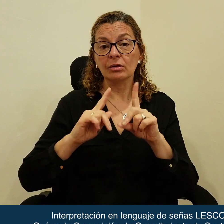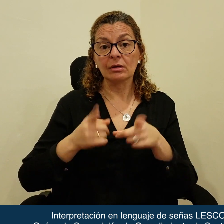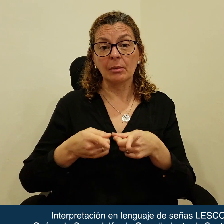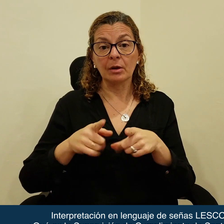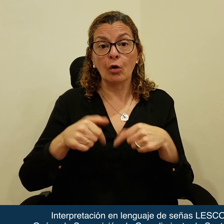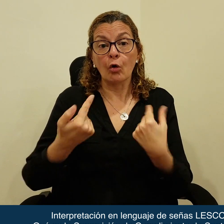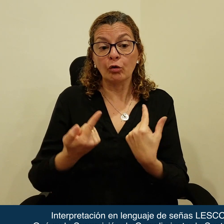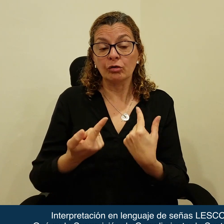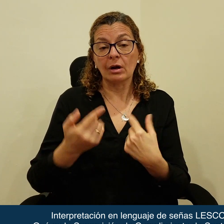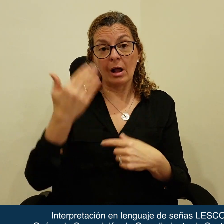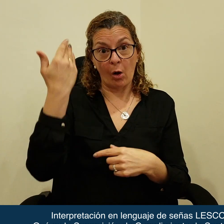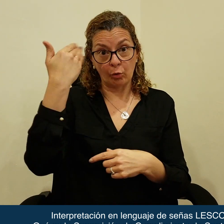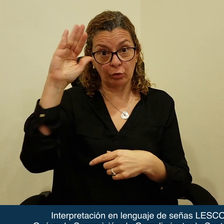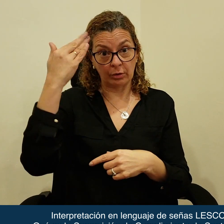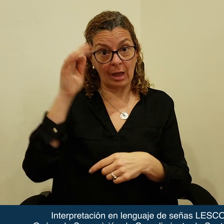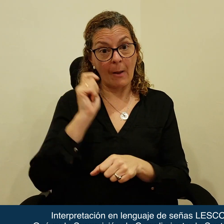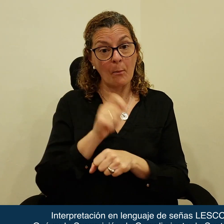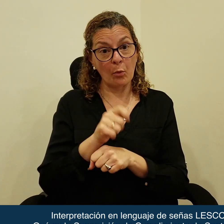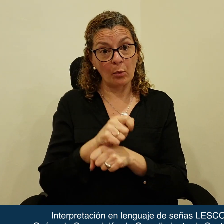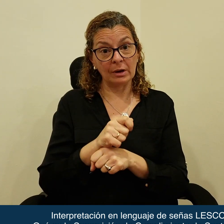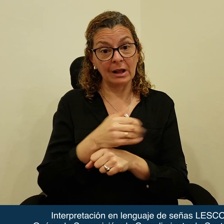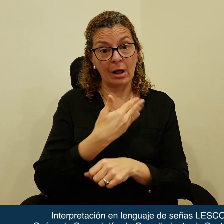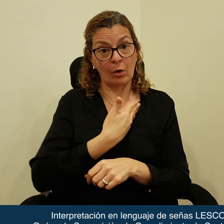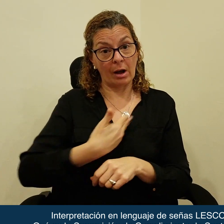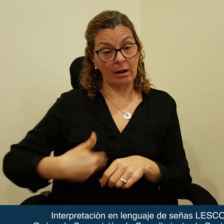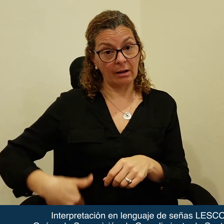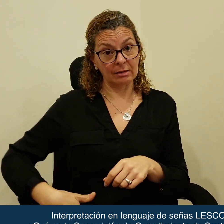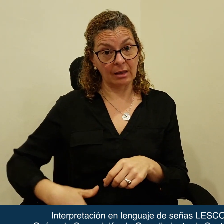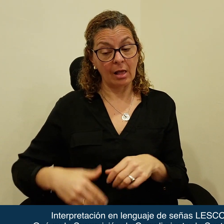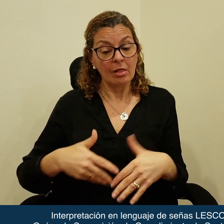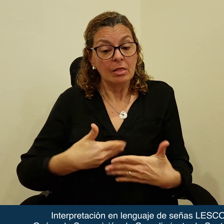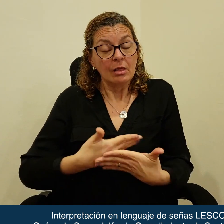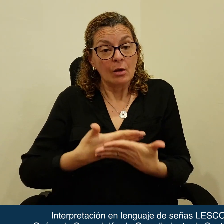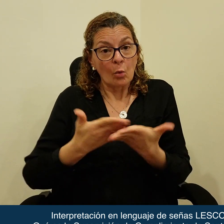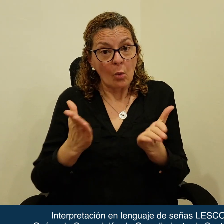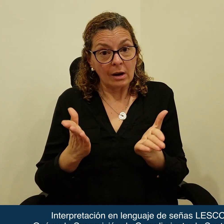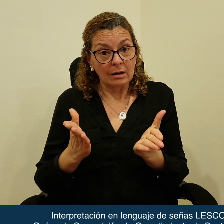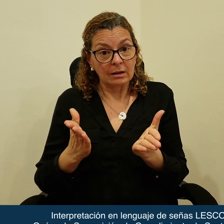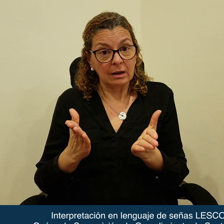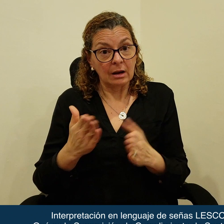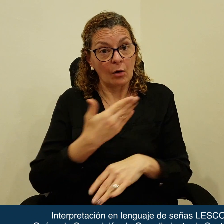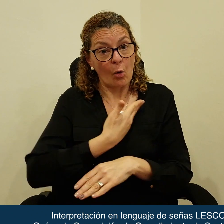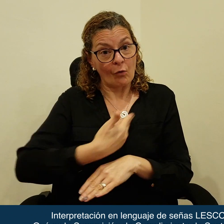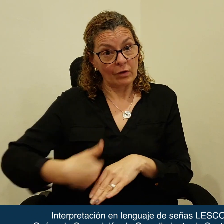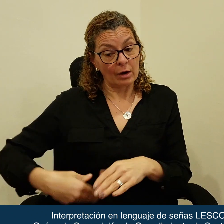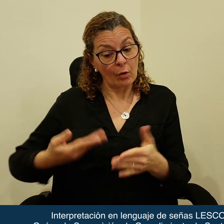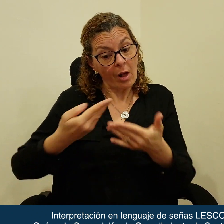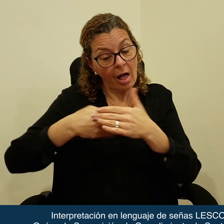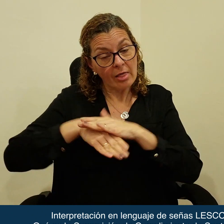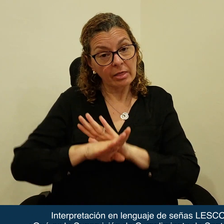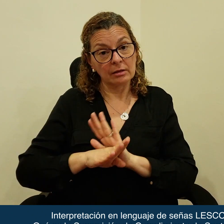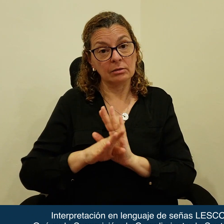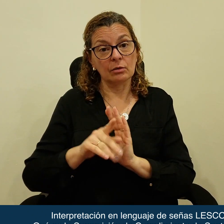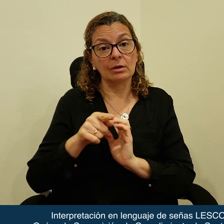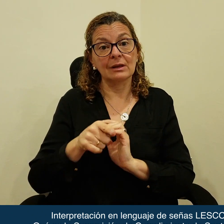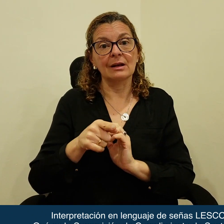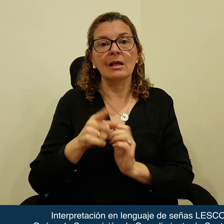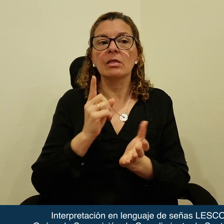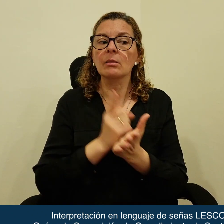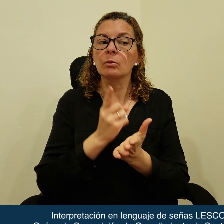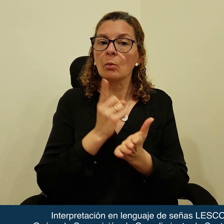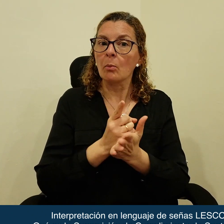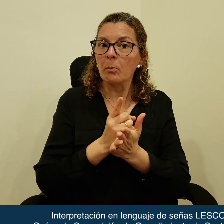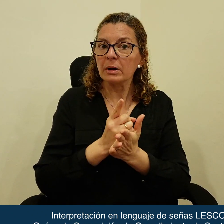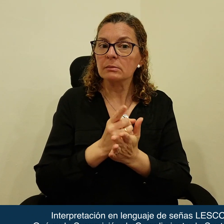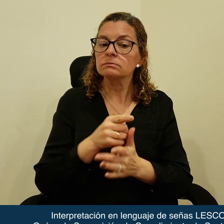otras autoridades públicas o estatales de cualquier nivel de gobierno tienen el deber de